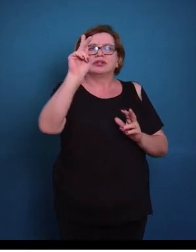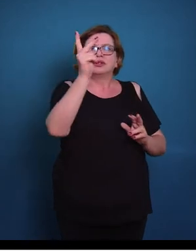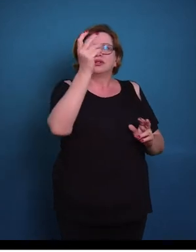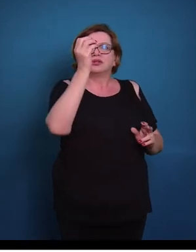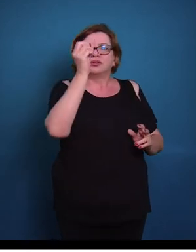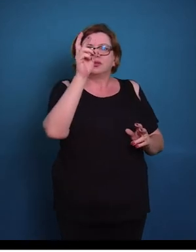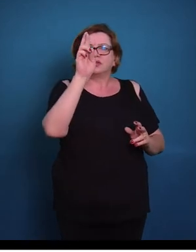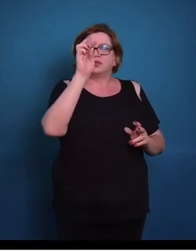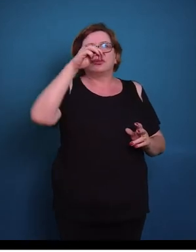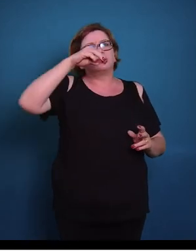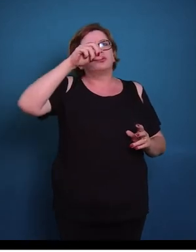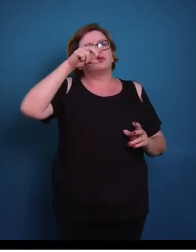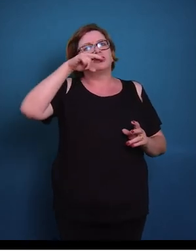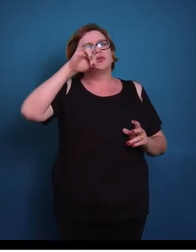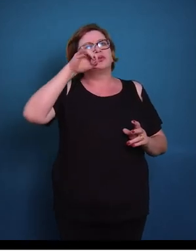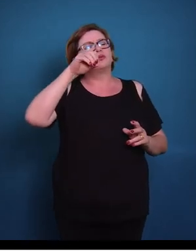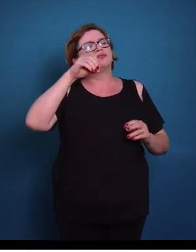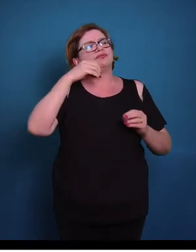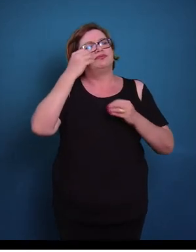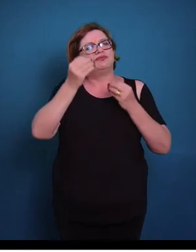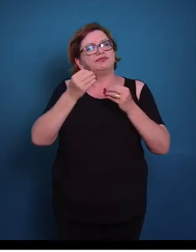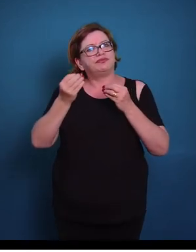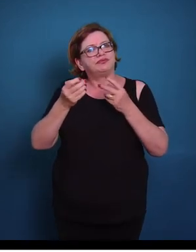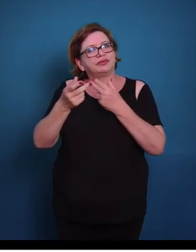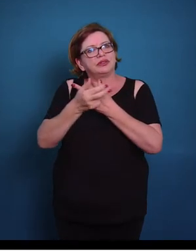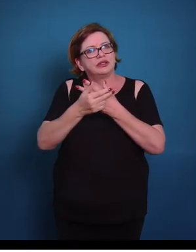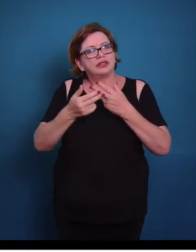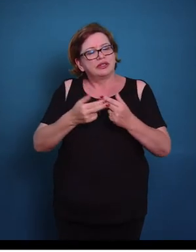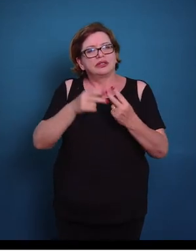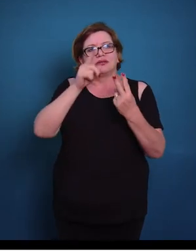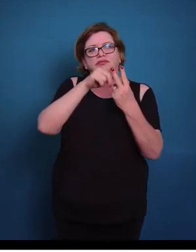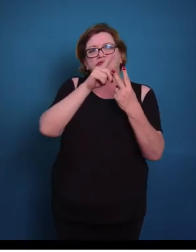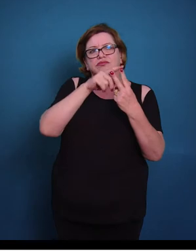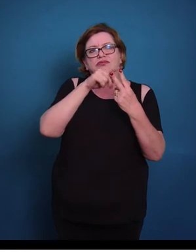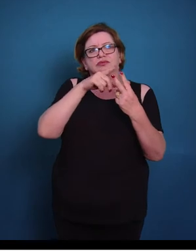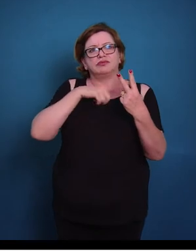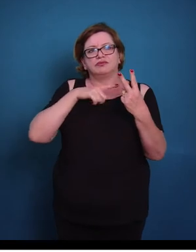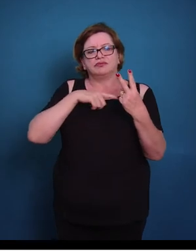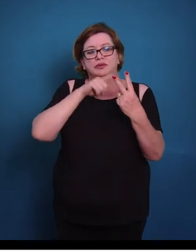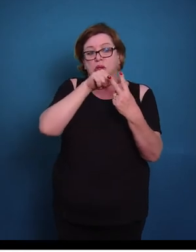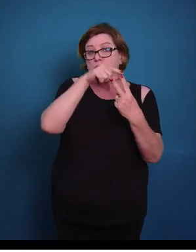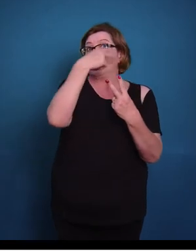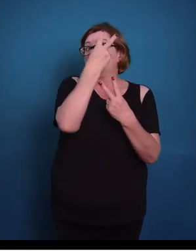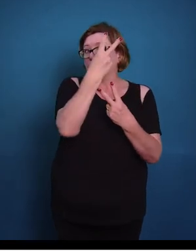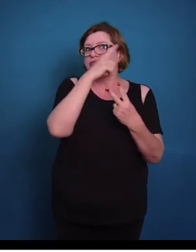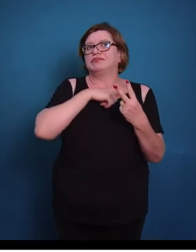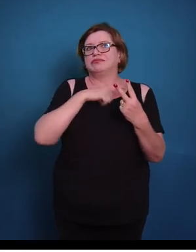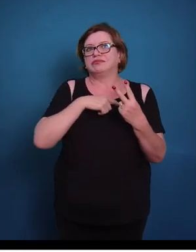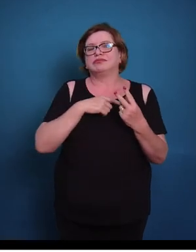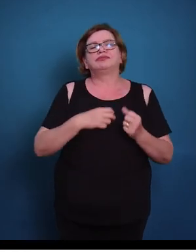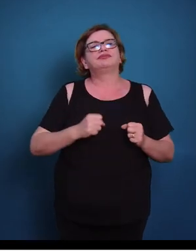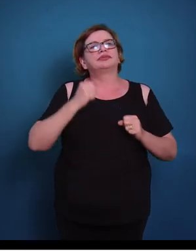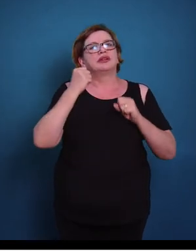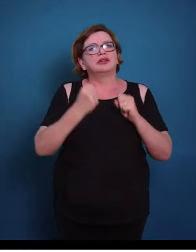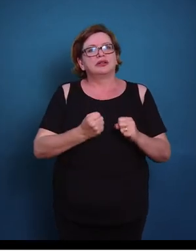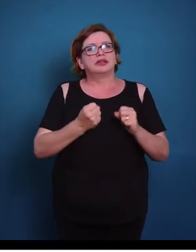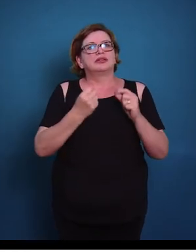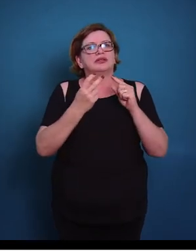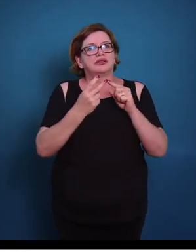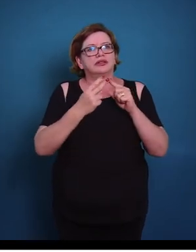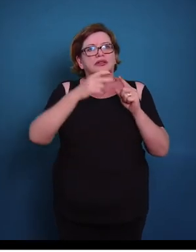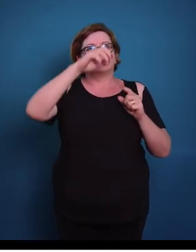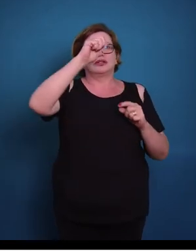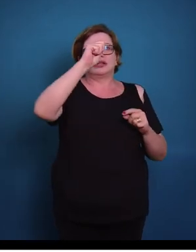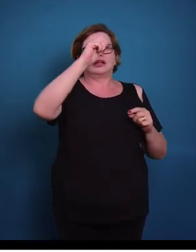No caso das glândulas exócrinas, nós temos dois tipos. Elas podem ser do tipo